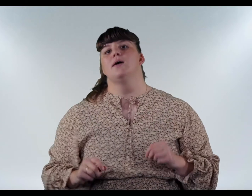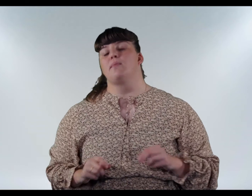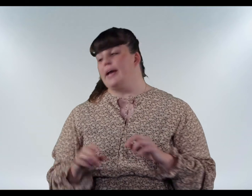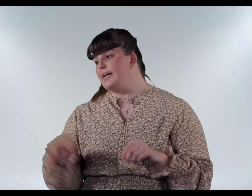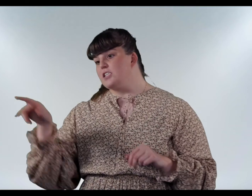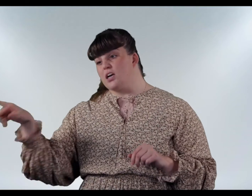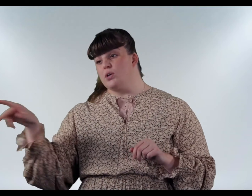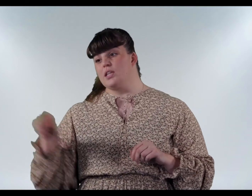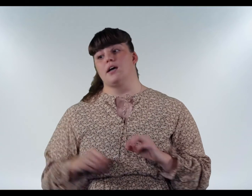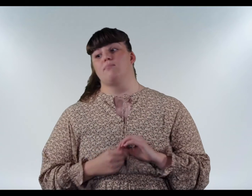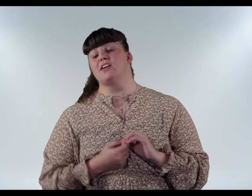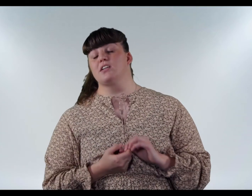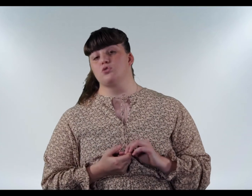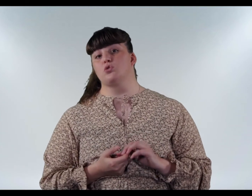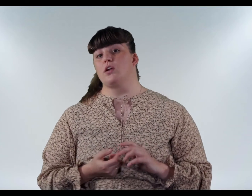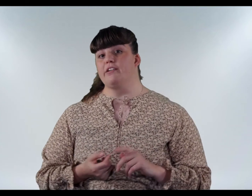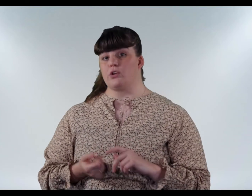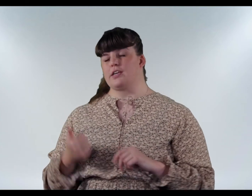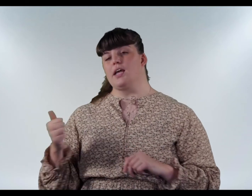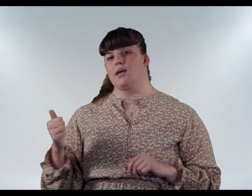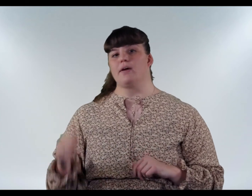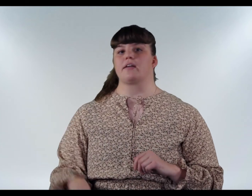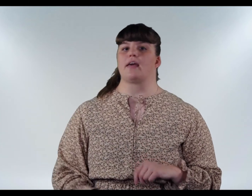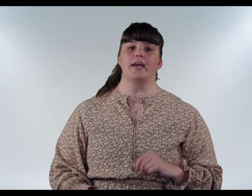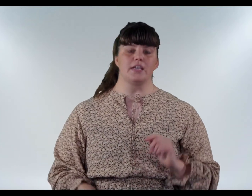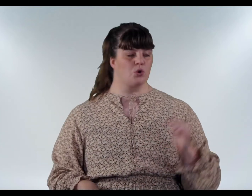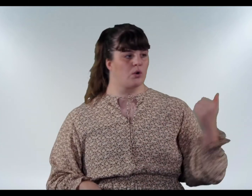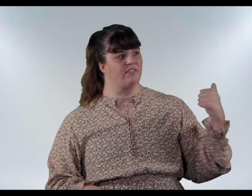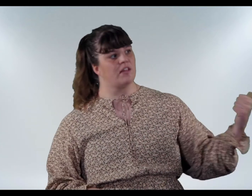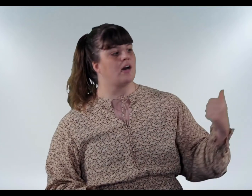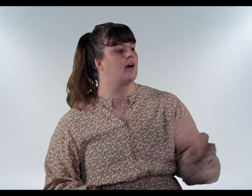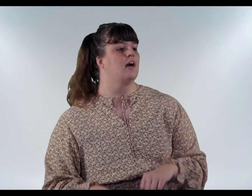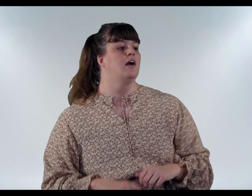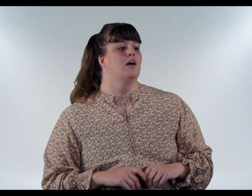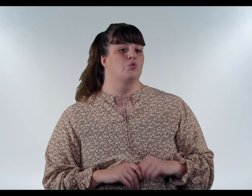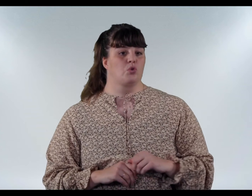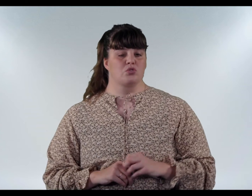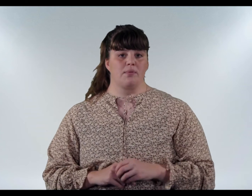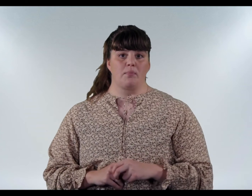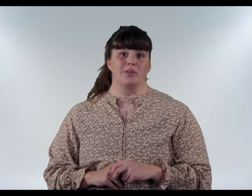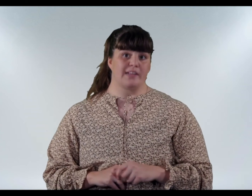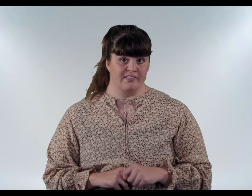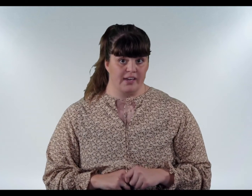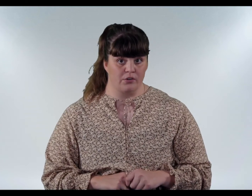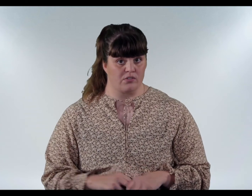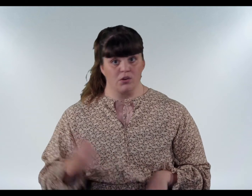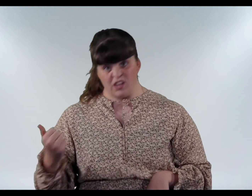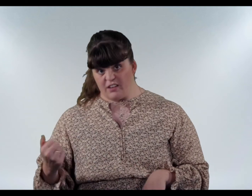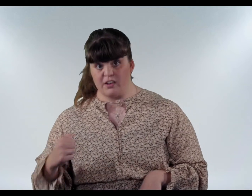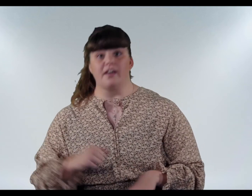bara hei, ég sá hérna markið svo skora á æfungunni, geggja markið, hei, ég tók eftir því að og tók saman boltan eftir æfungun, vá takk fyrir það,